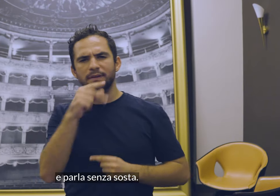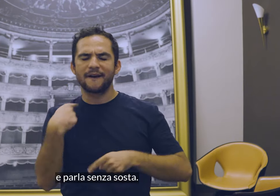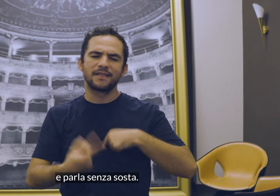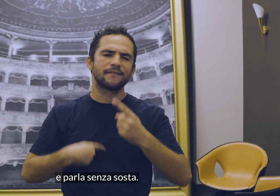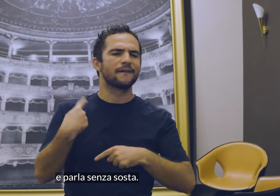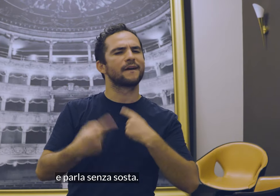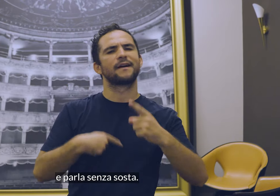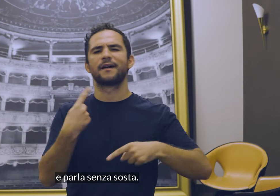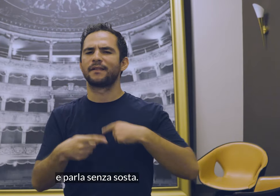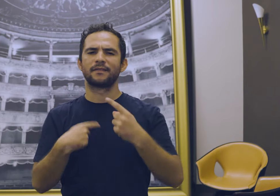senza sosta.